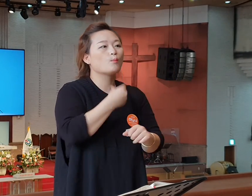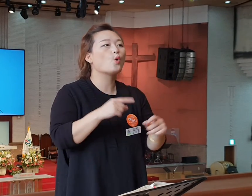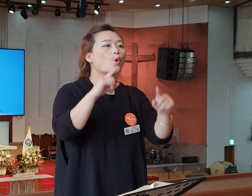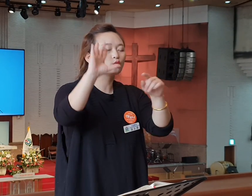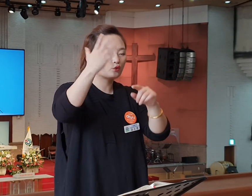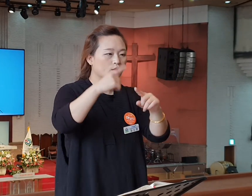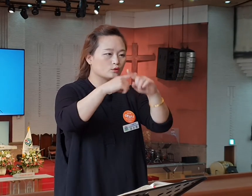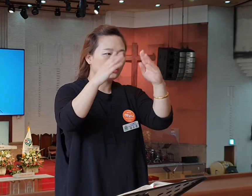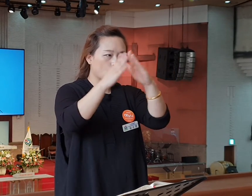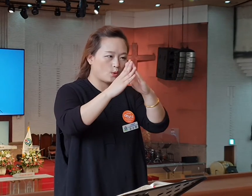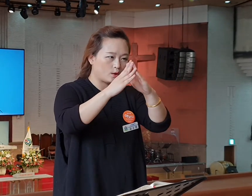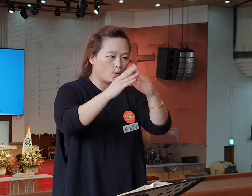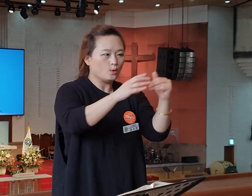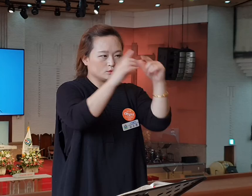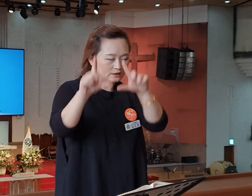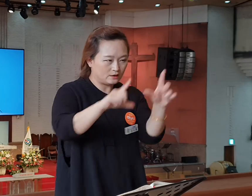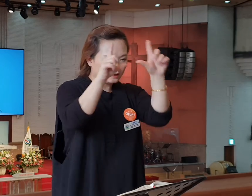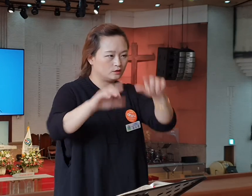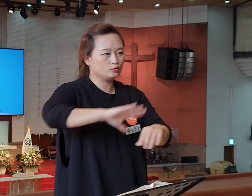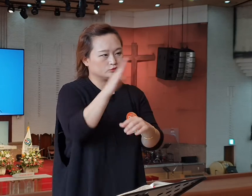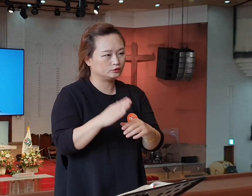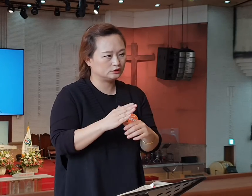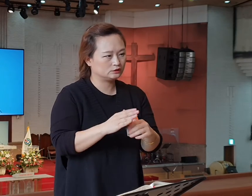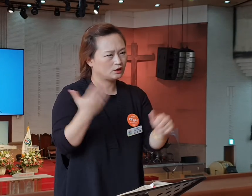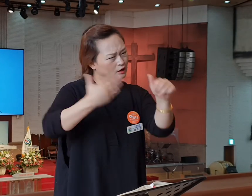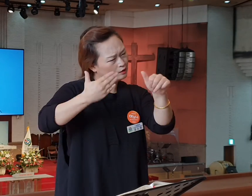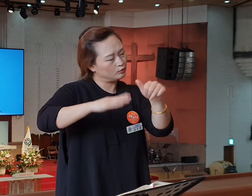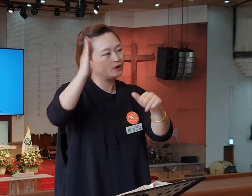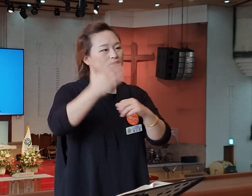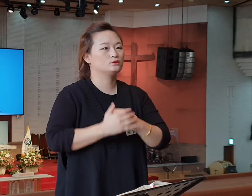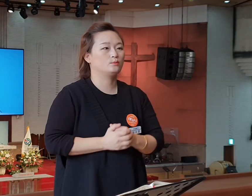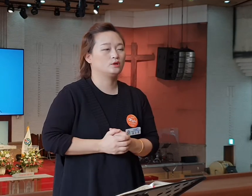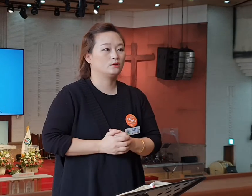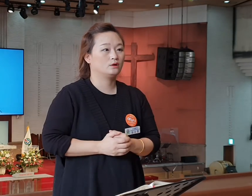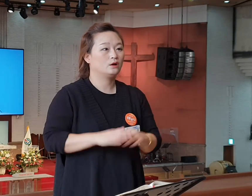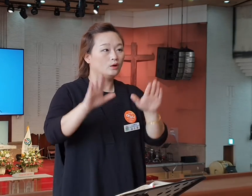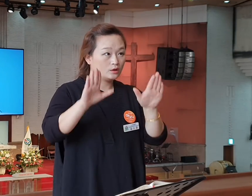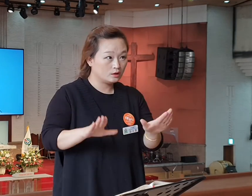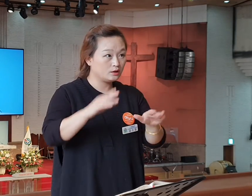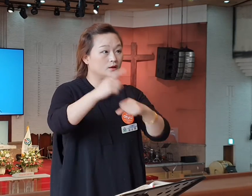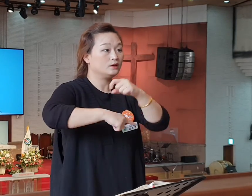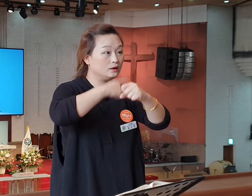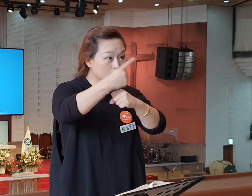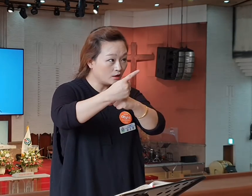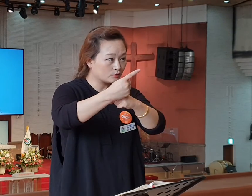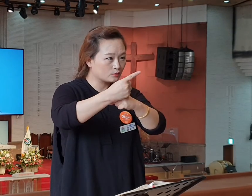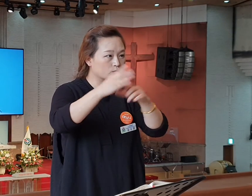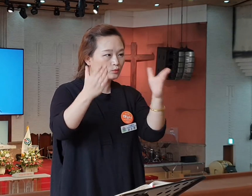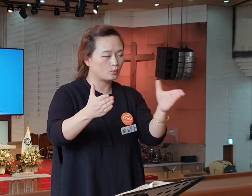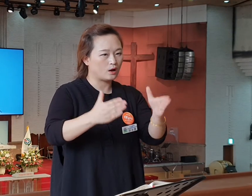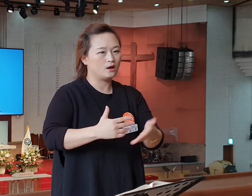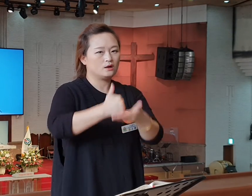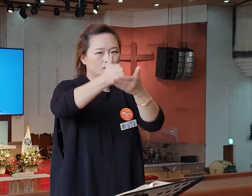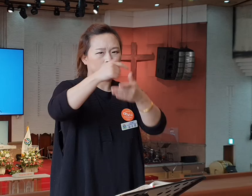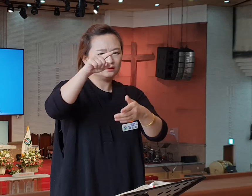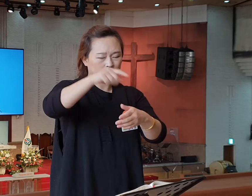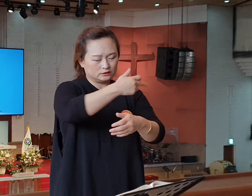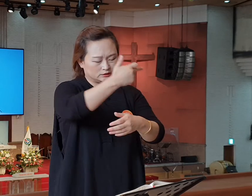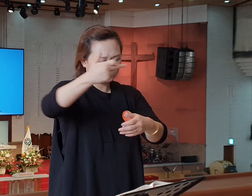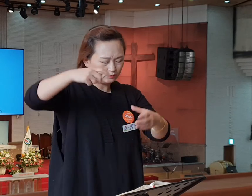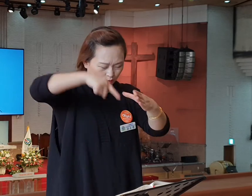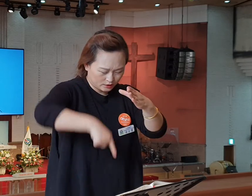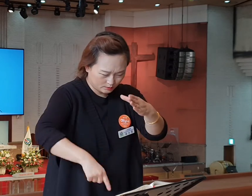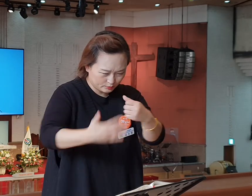되시기를 주의 이름으로 슈관합니다. 그 은혜를 사모하는 2019년이 되고 그 깊은 은혜 가운데로 모두 하나